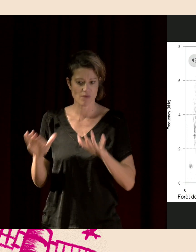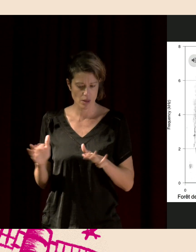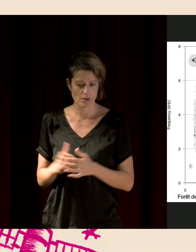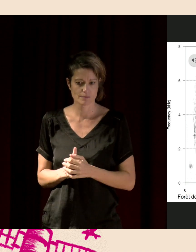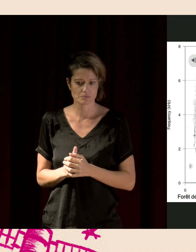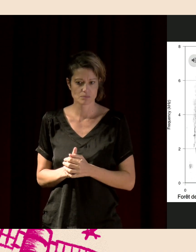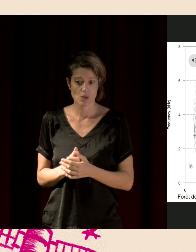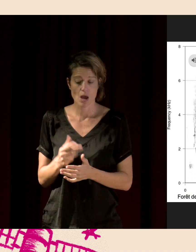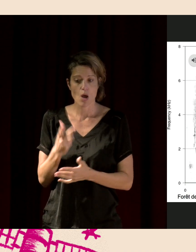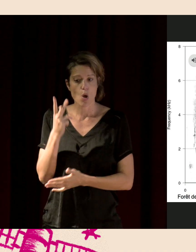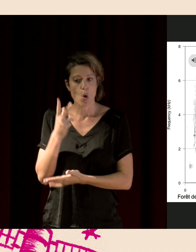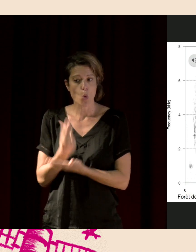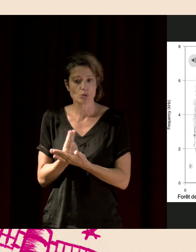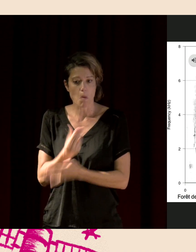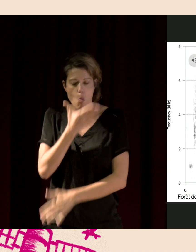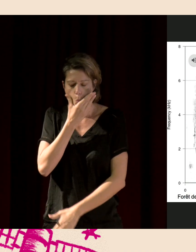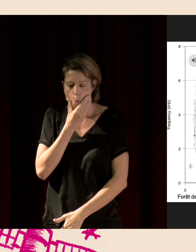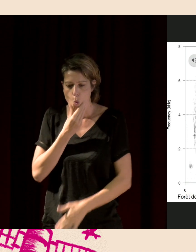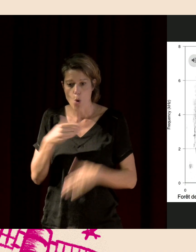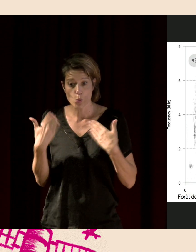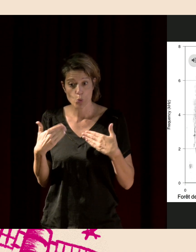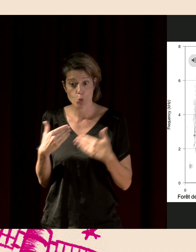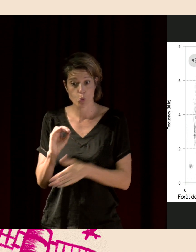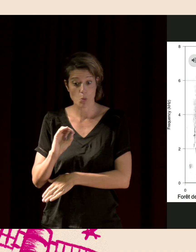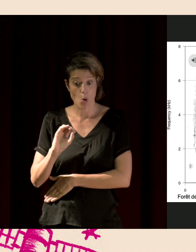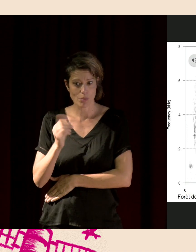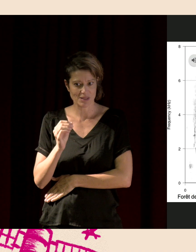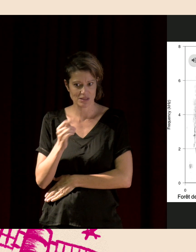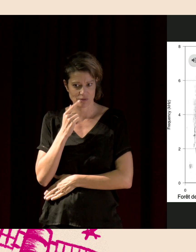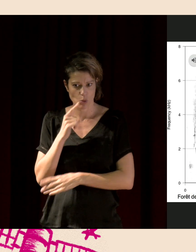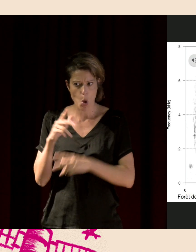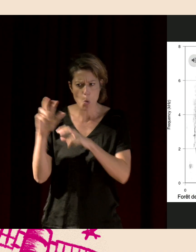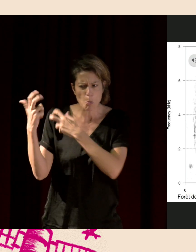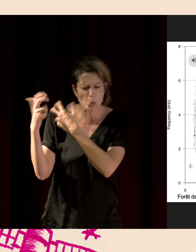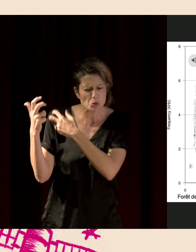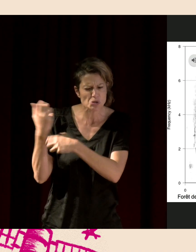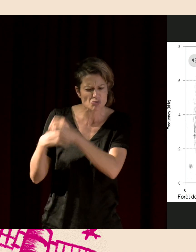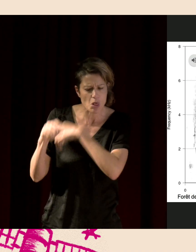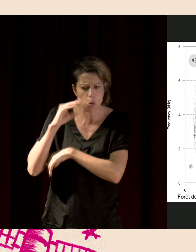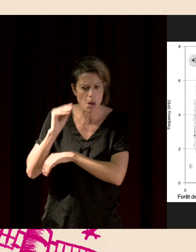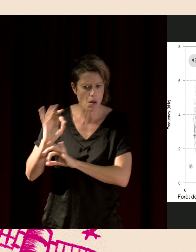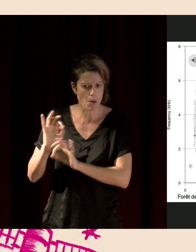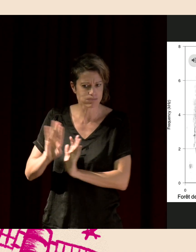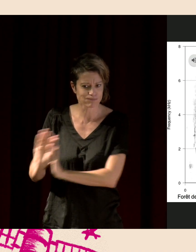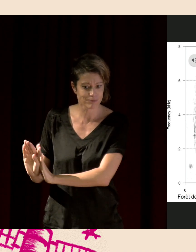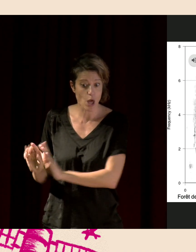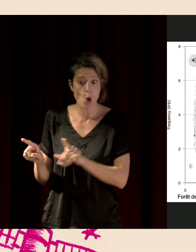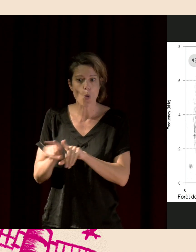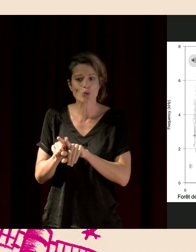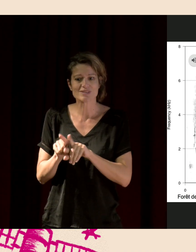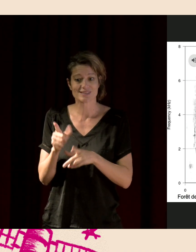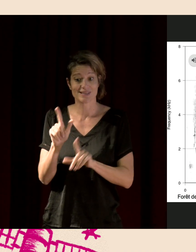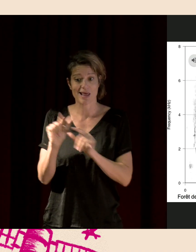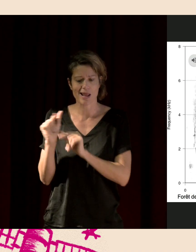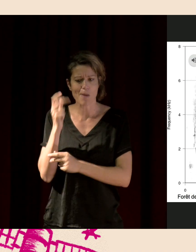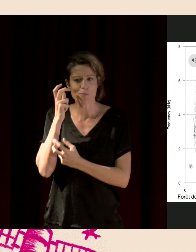bel enregistrement, fait automatiquement parce qu'il n'y a quasiment pas de bruit humain. Et vous allez entendre notamment les tambourillements de piques et pêches, que vous